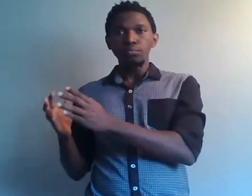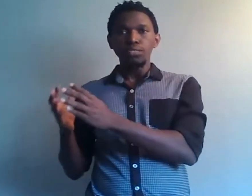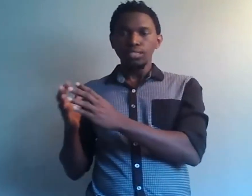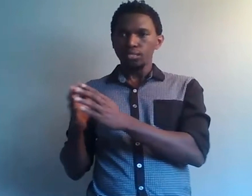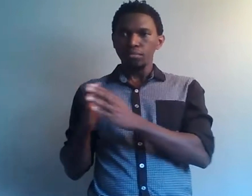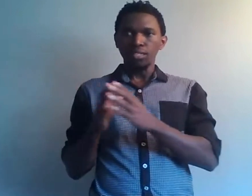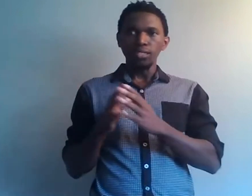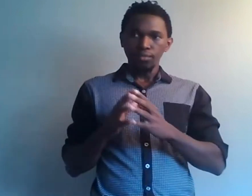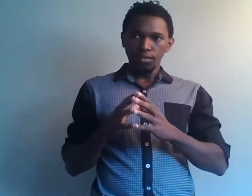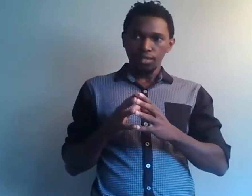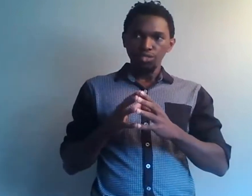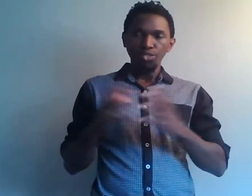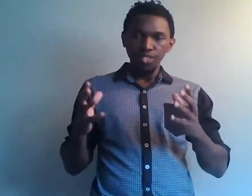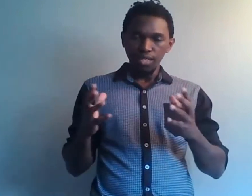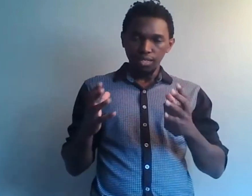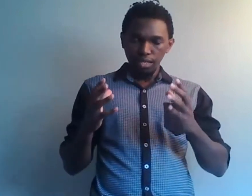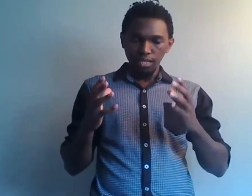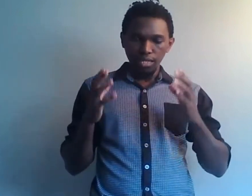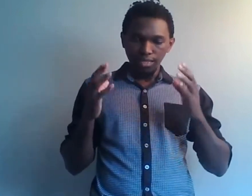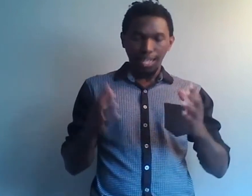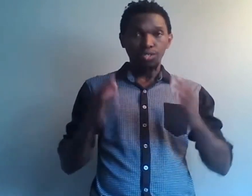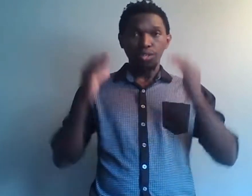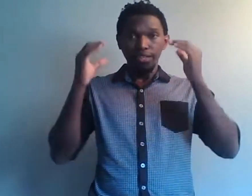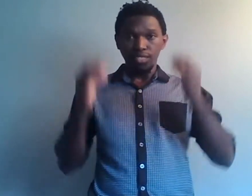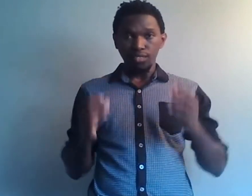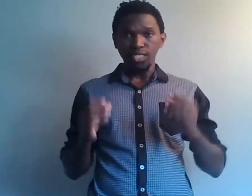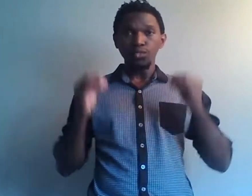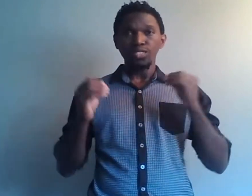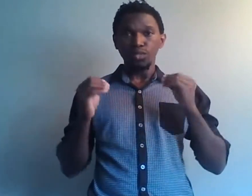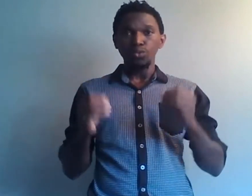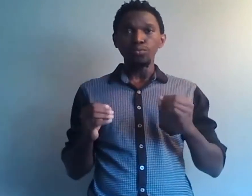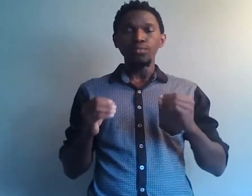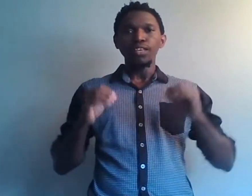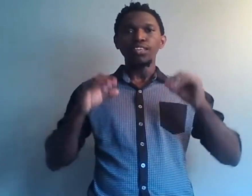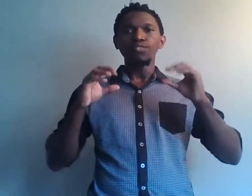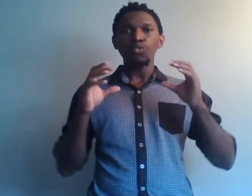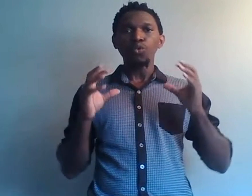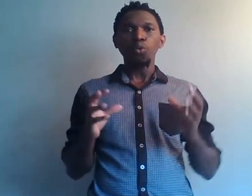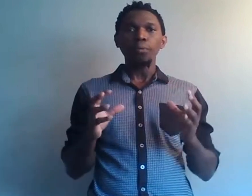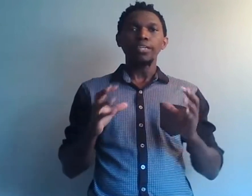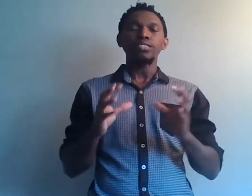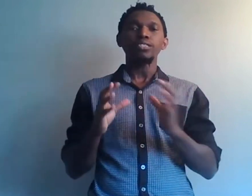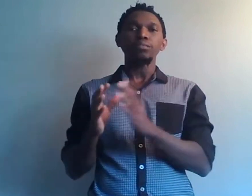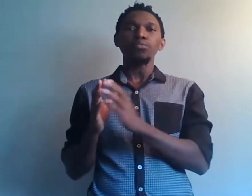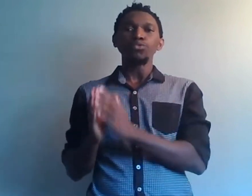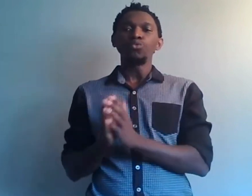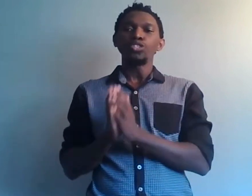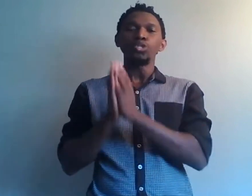business, mais qui deviennent des acteurs essentiels dans notre économie, il faut qu'on comprenne la nécessité pour nous de